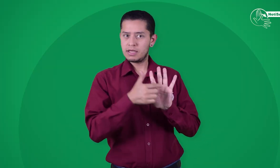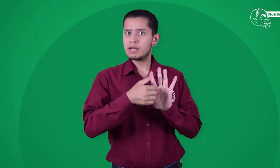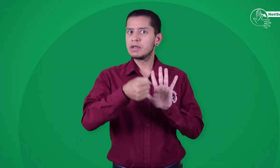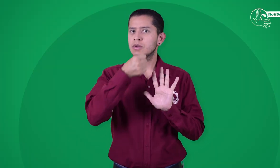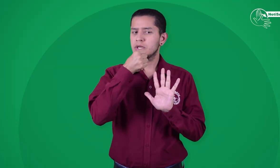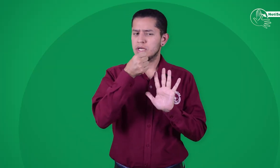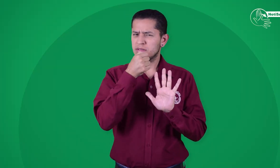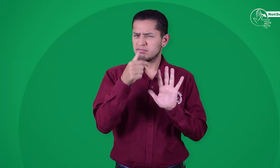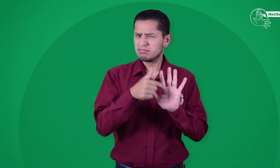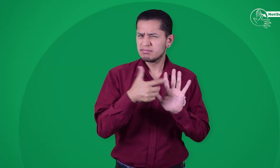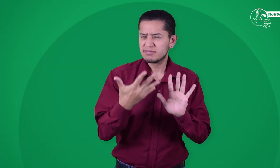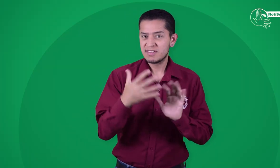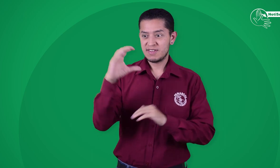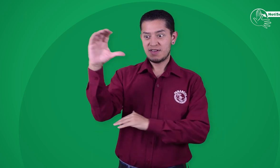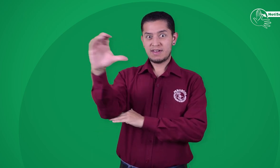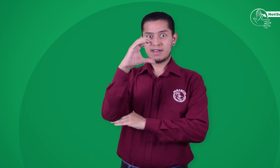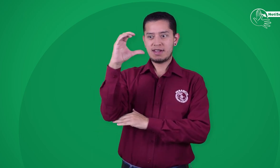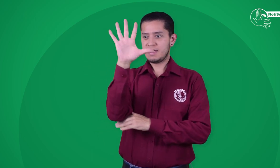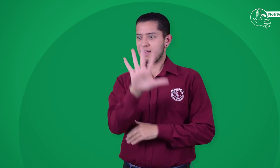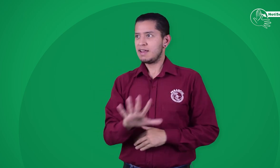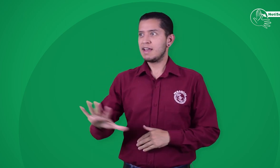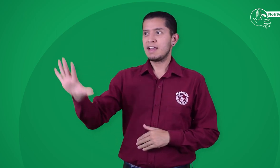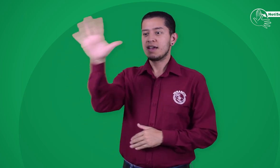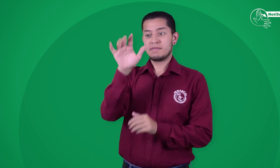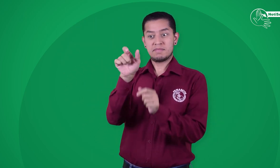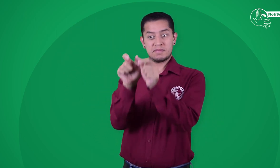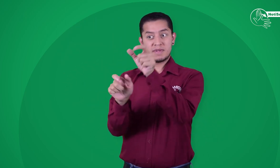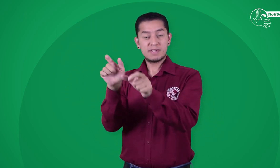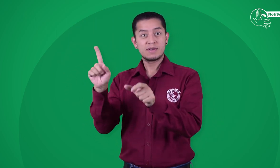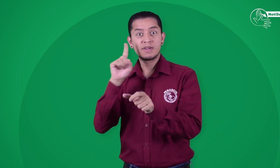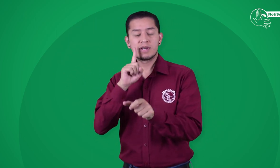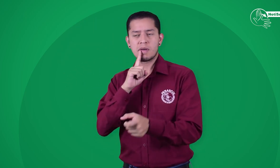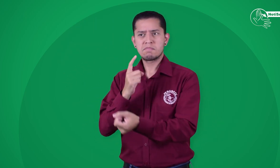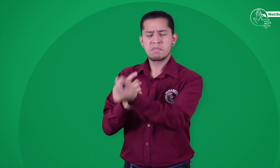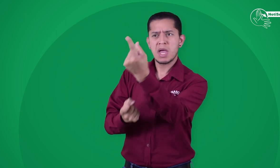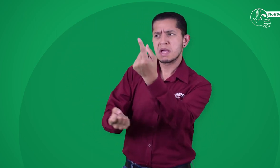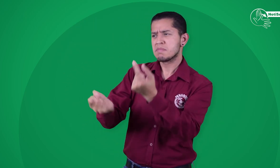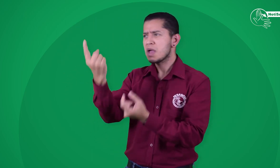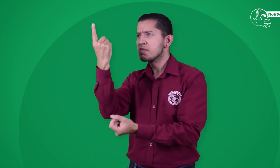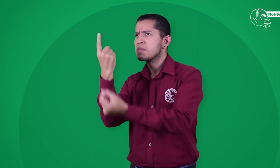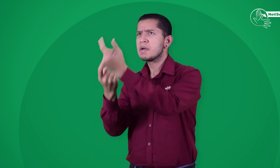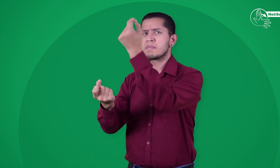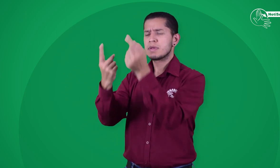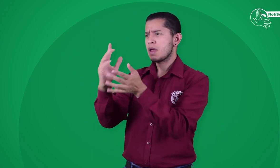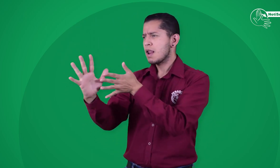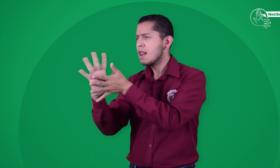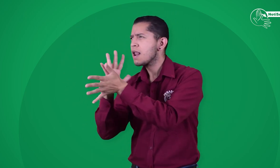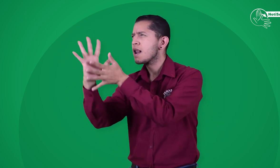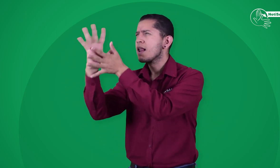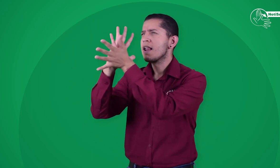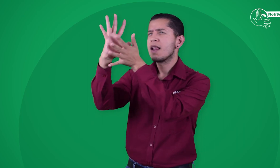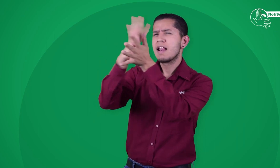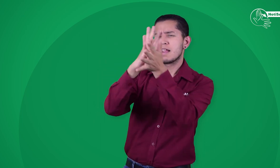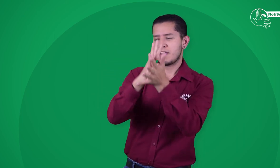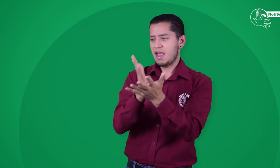Noticeñales es el espacio donde te informamos sobre los acontecimientos de las personas sordas en Colombia.